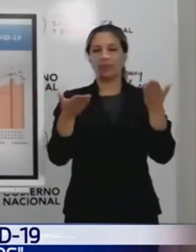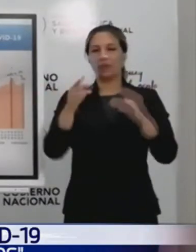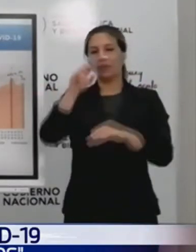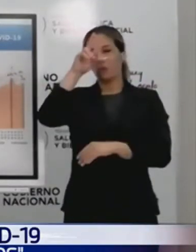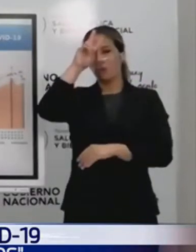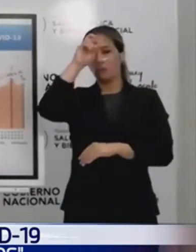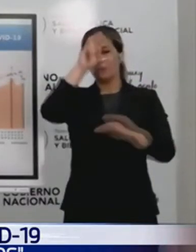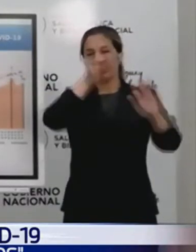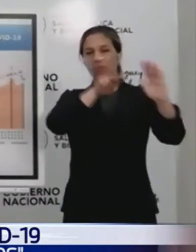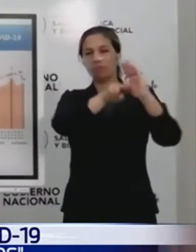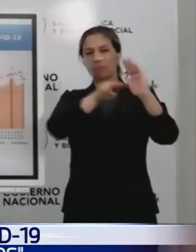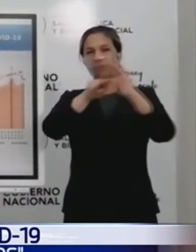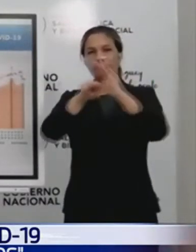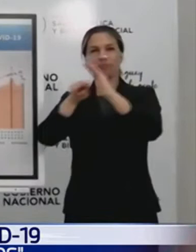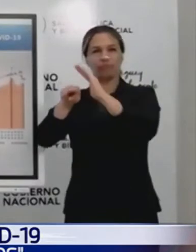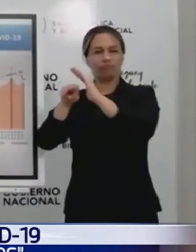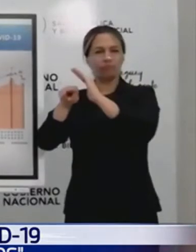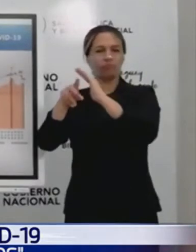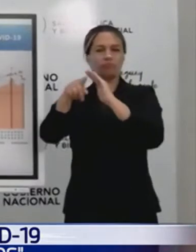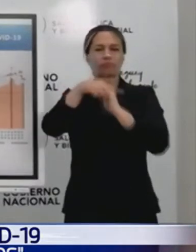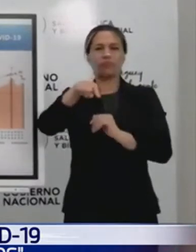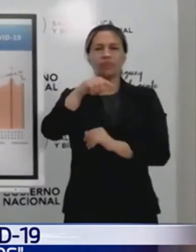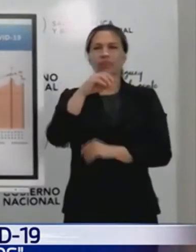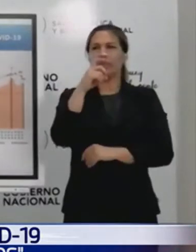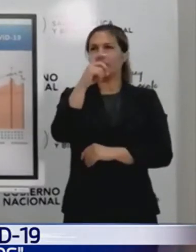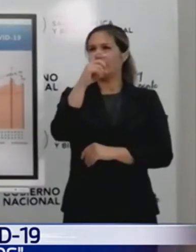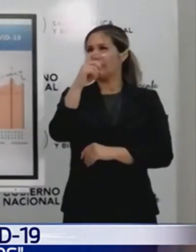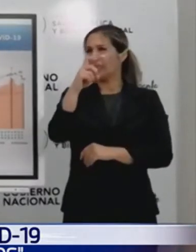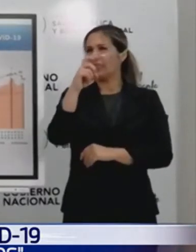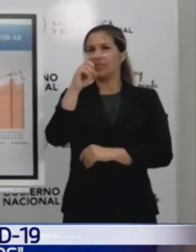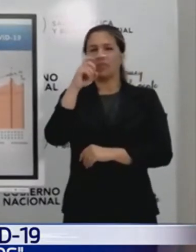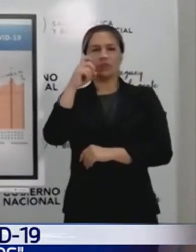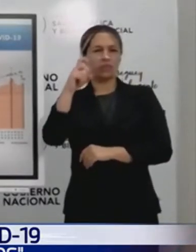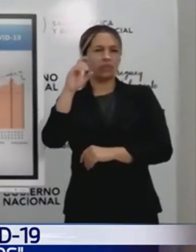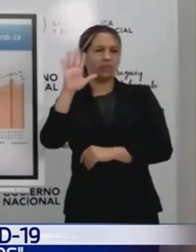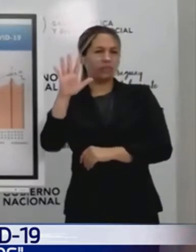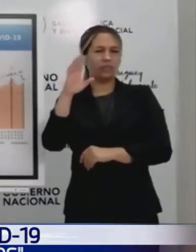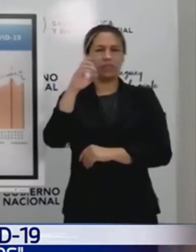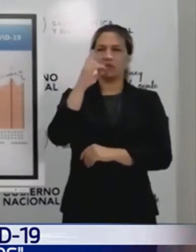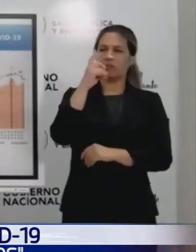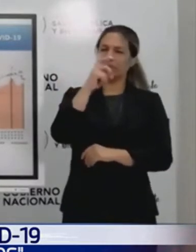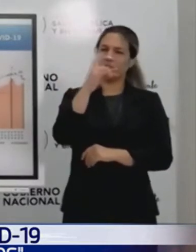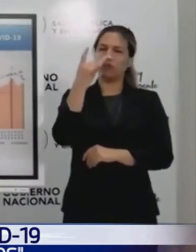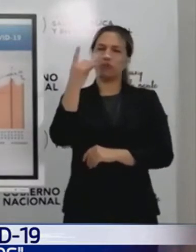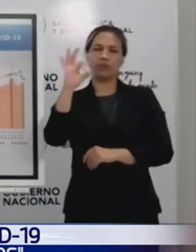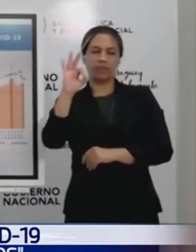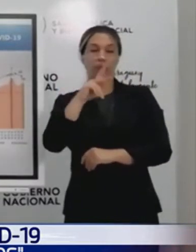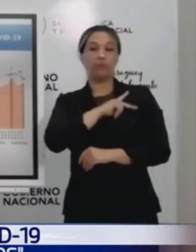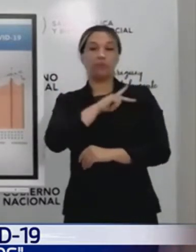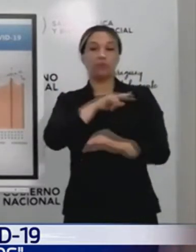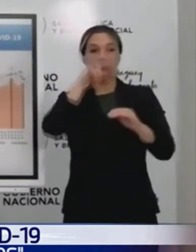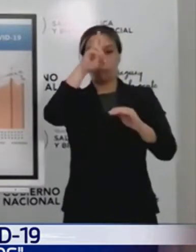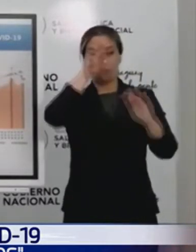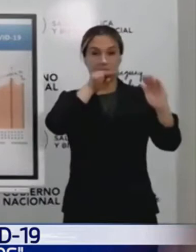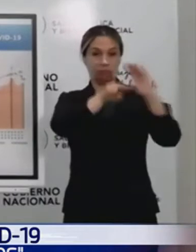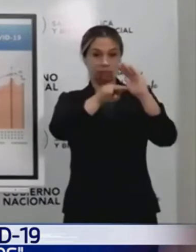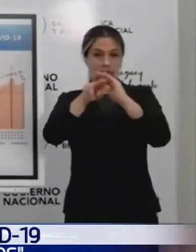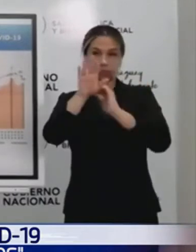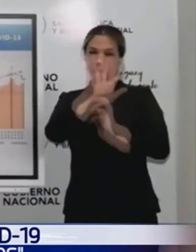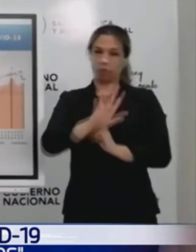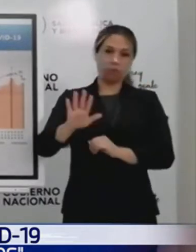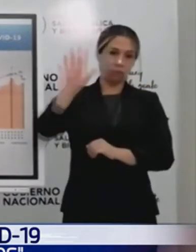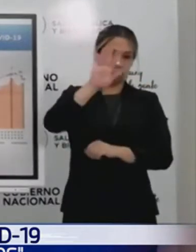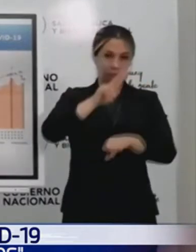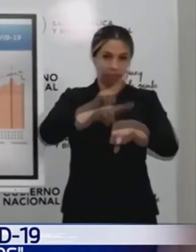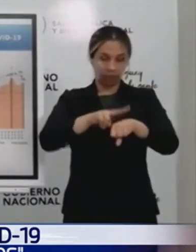Tenemos ahora mismo cerca de 800 internados, 775, 780 internados en todo el sistema. Nosotros, como